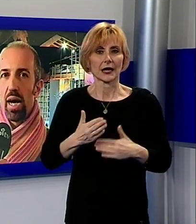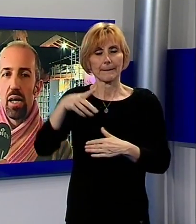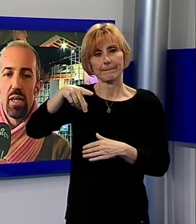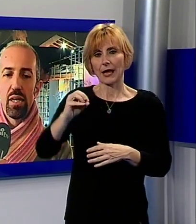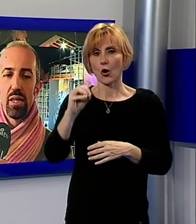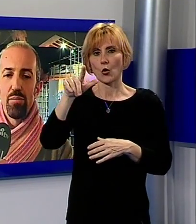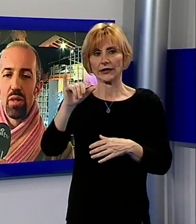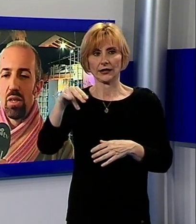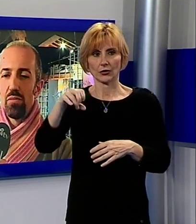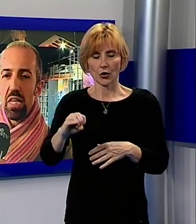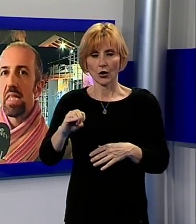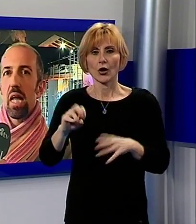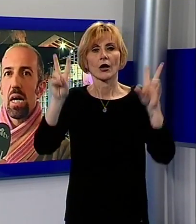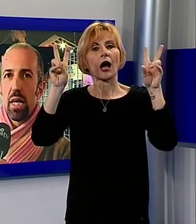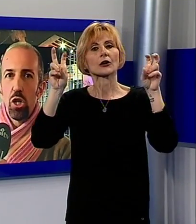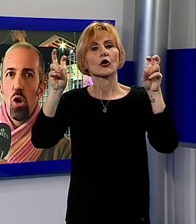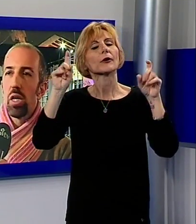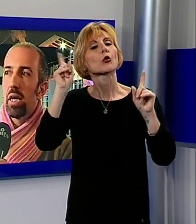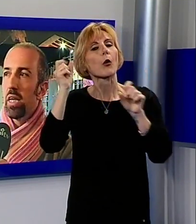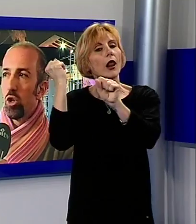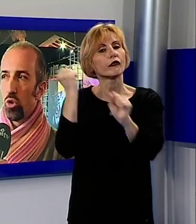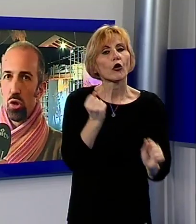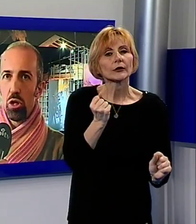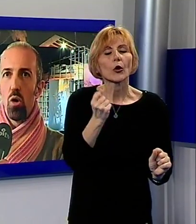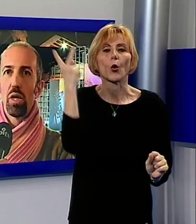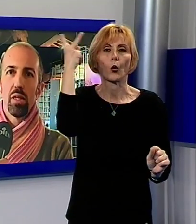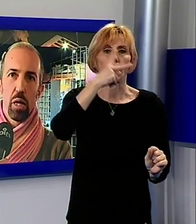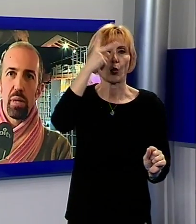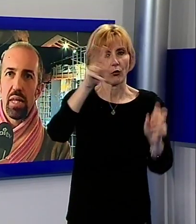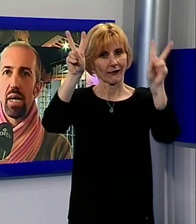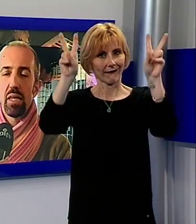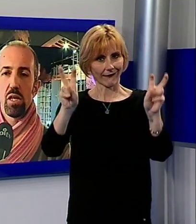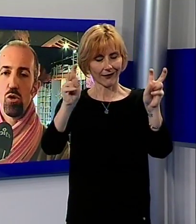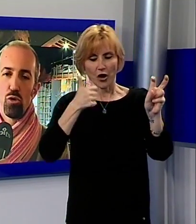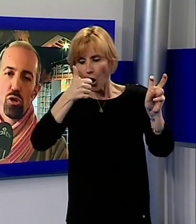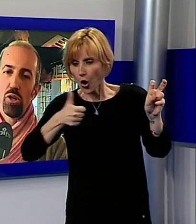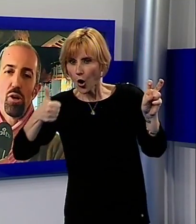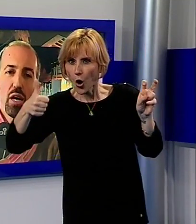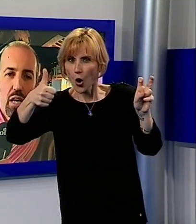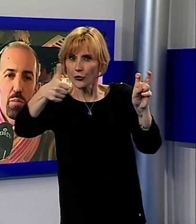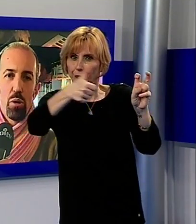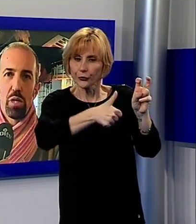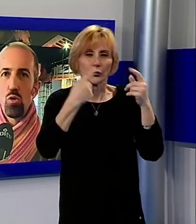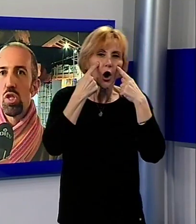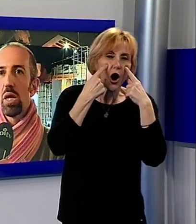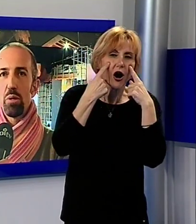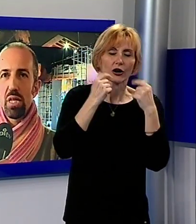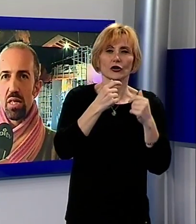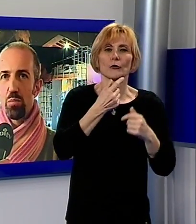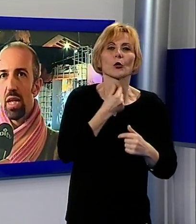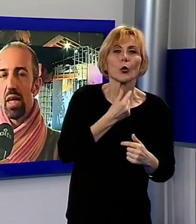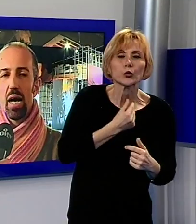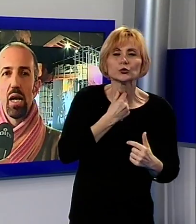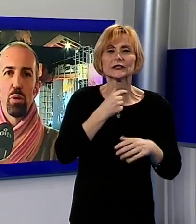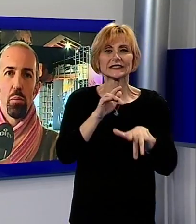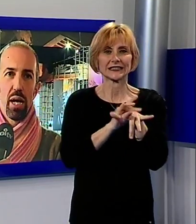Lucca, vista dagli occhi di ognuno di noi, interpretata secondo i propri gusti, la propria